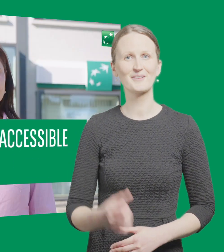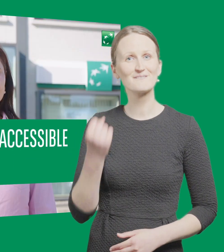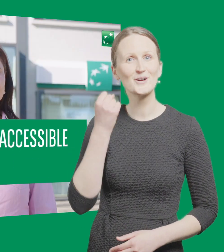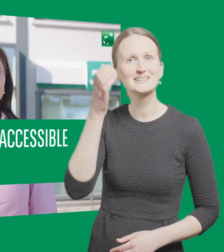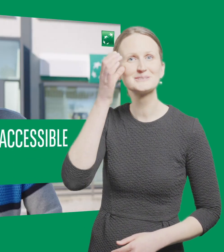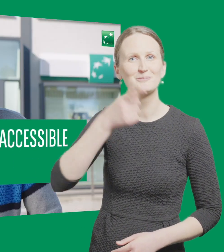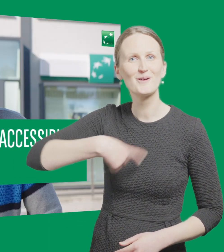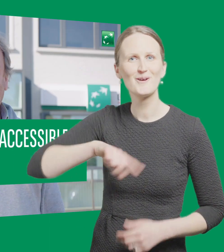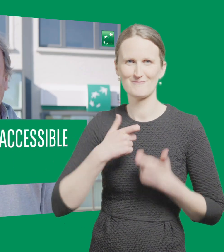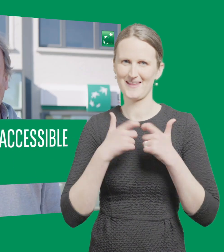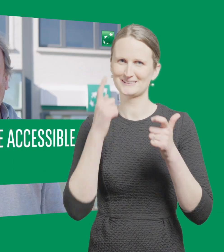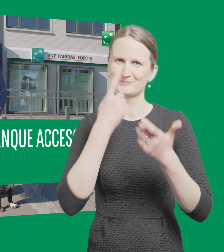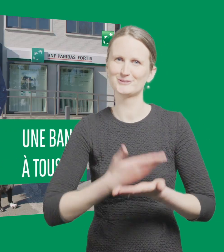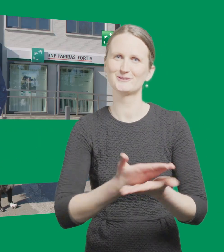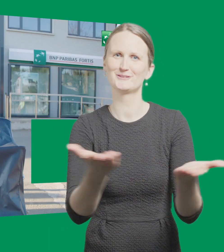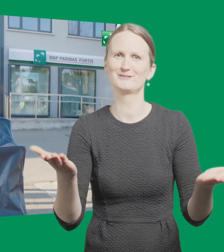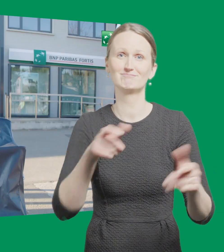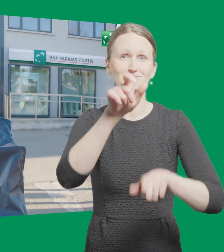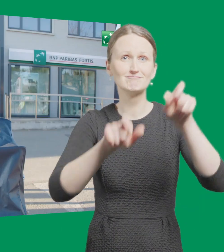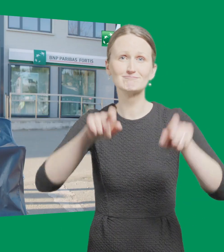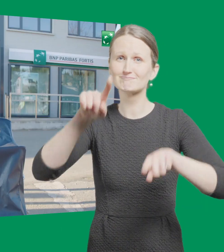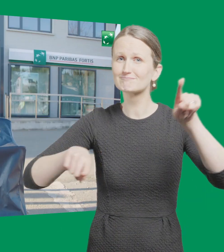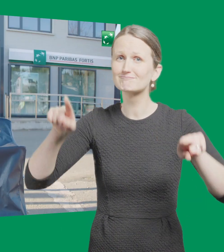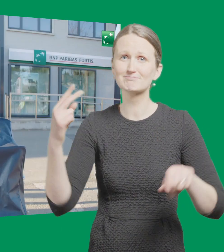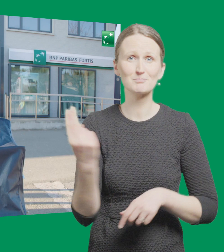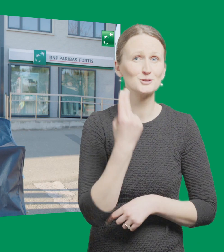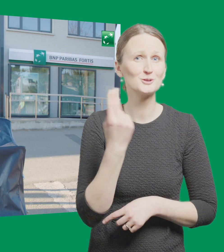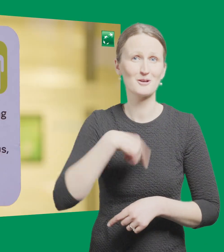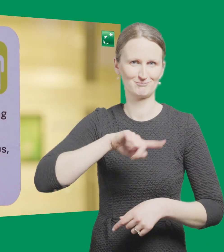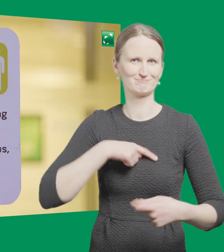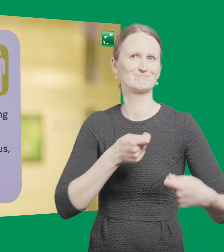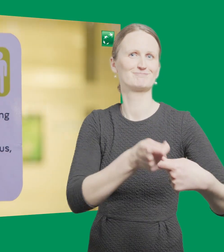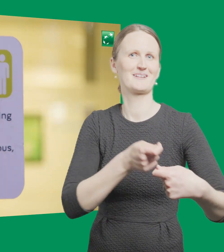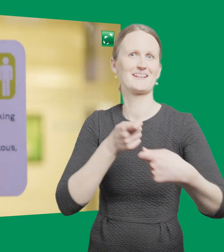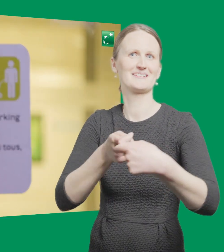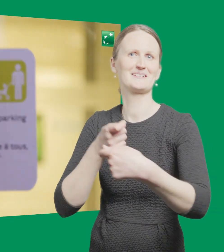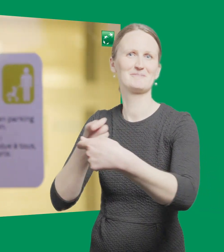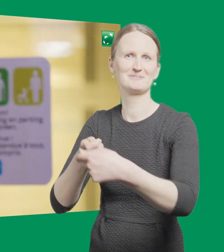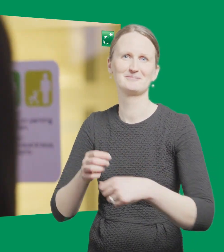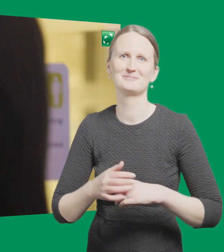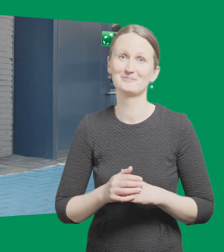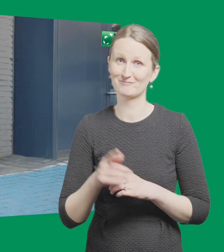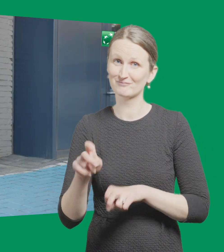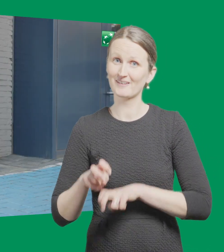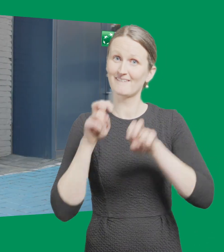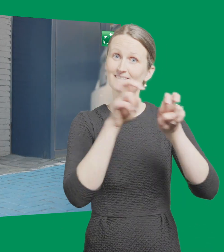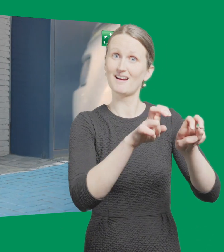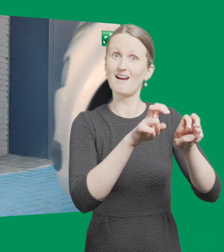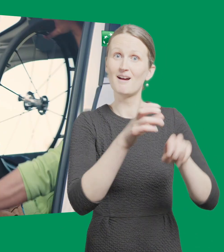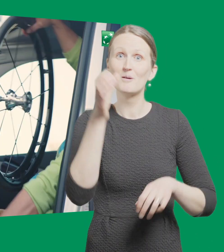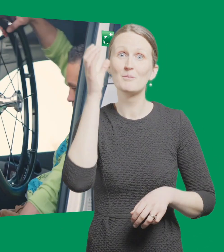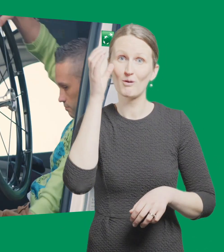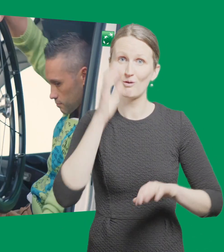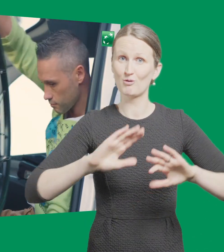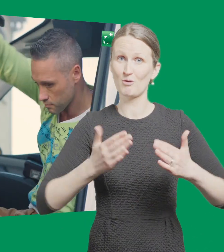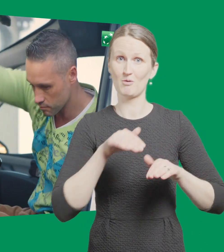BNP Paribas Fortis veut être accessible à tous. C'est pourquoi nous accordons une attention particulière aux clients